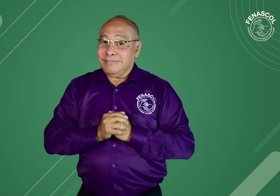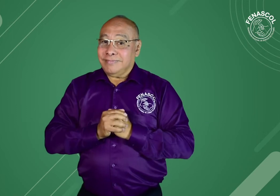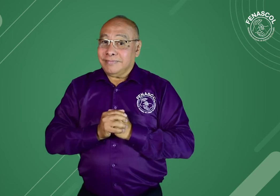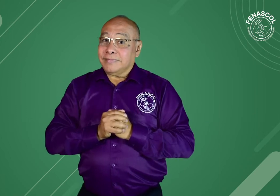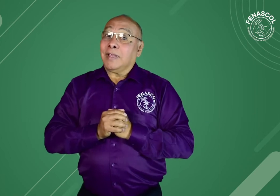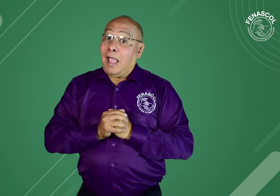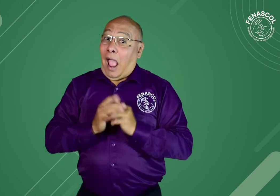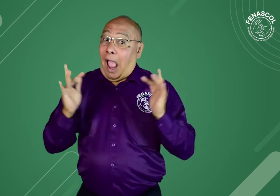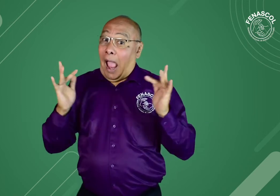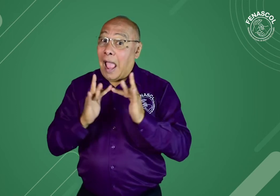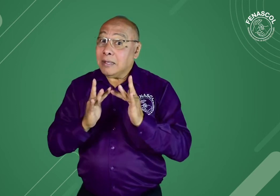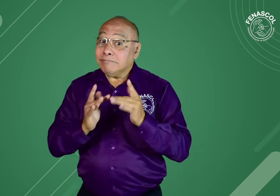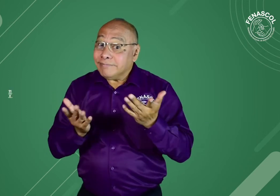Todo este tipo de información.